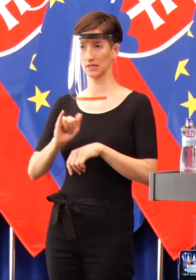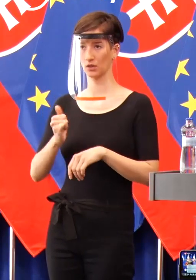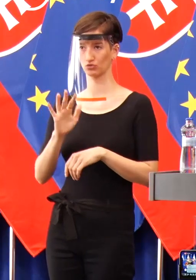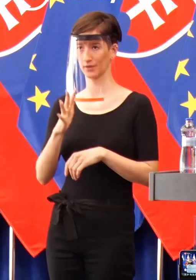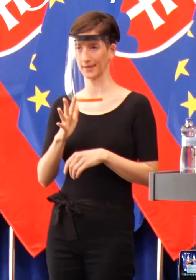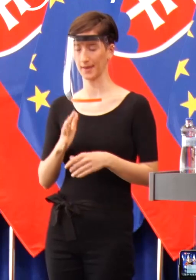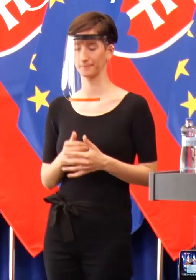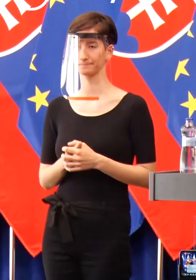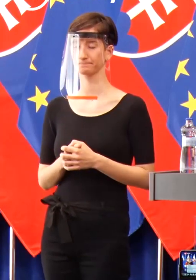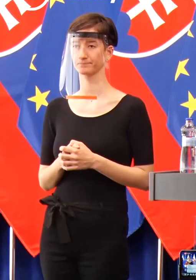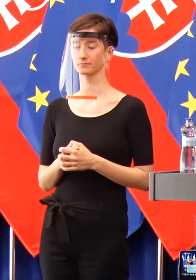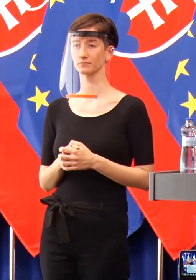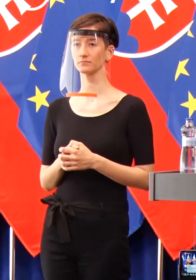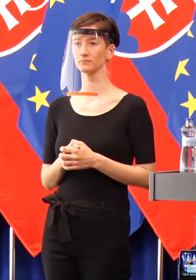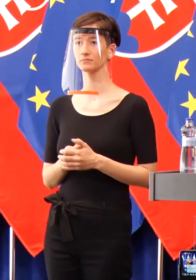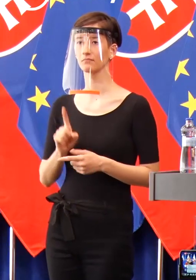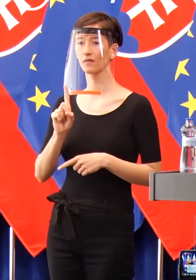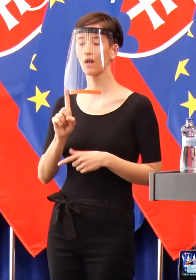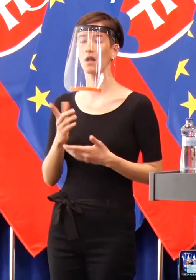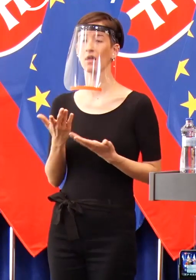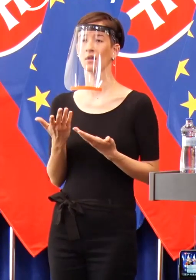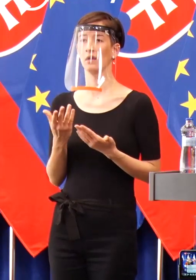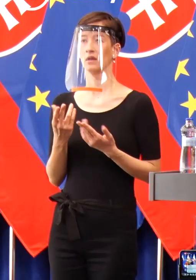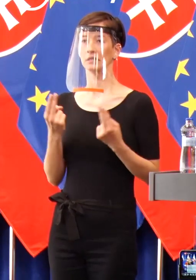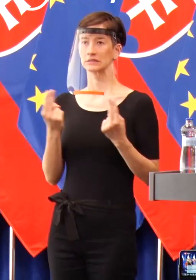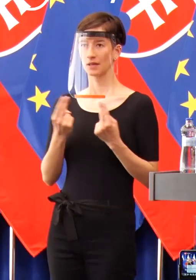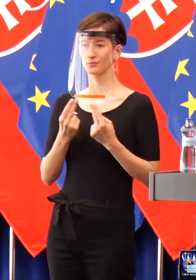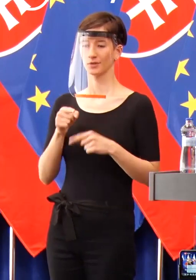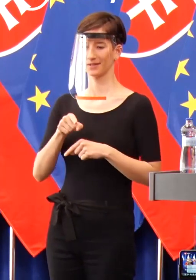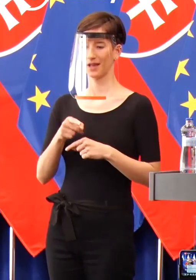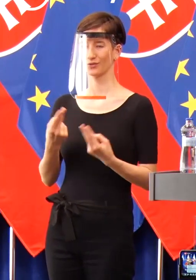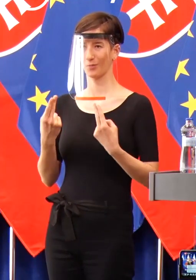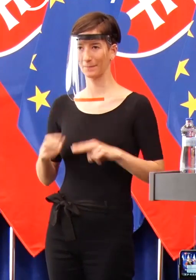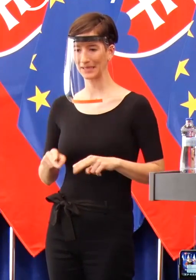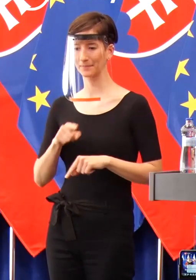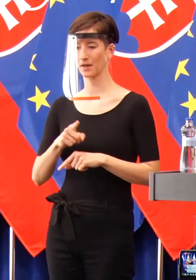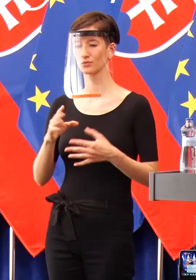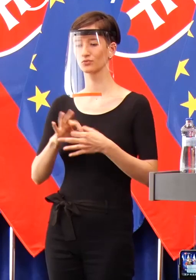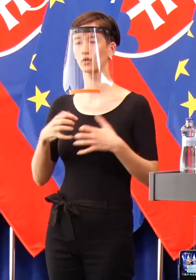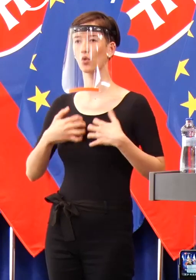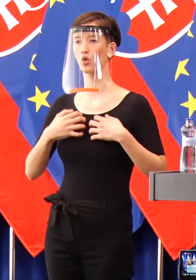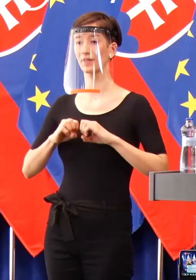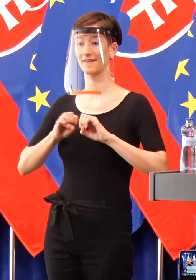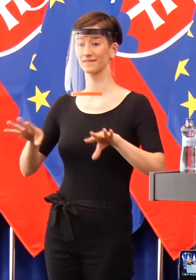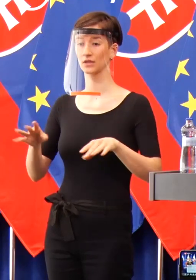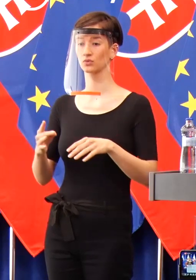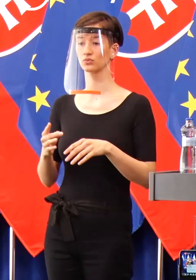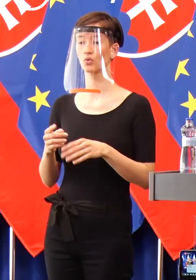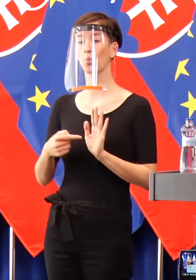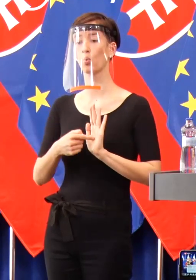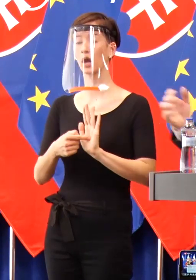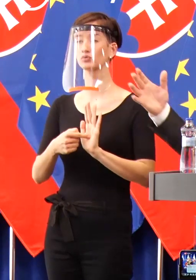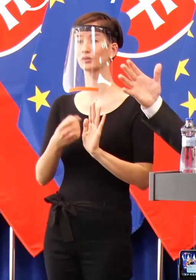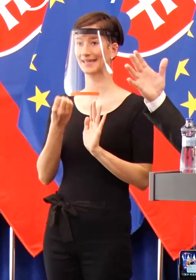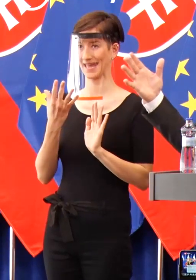začiaľ nie, ale viete, pri tomto prípade, keď je tam tá inkubáčná doba, my dnes poznáme